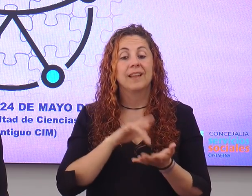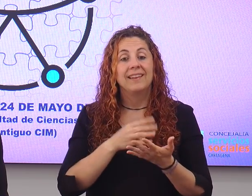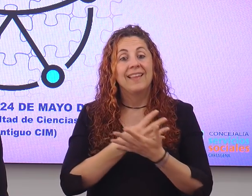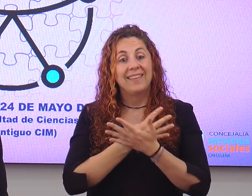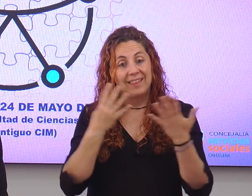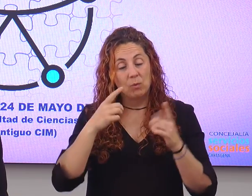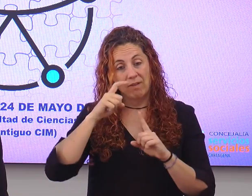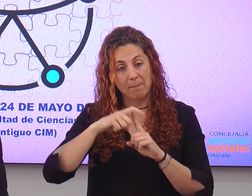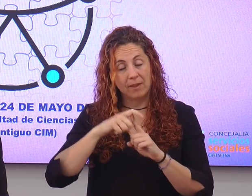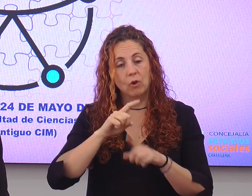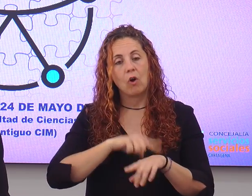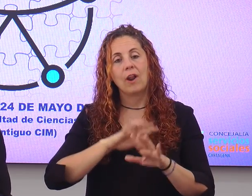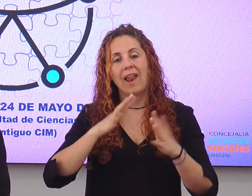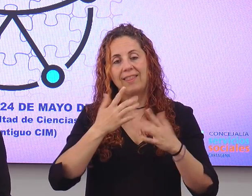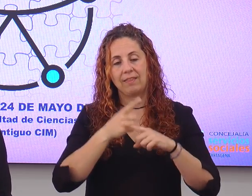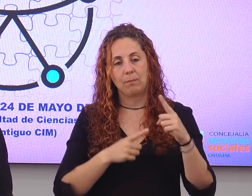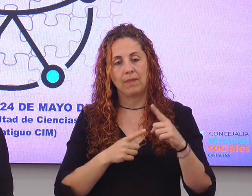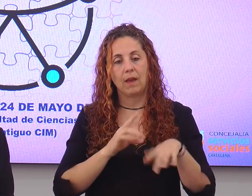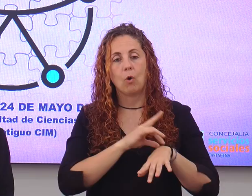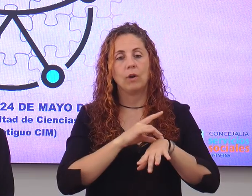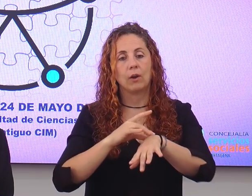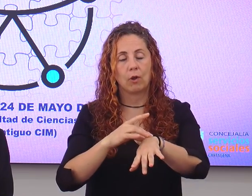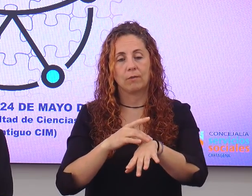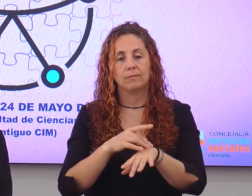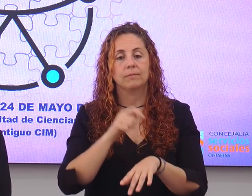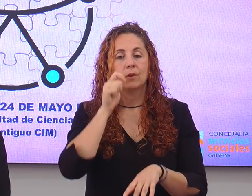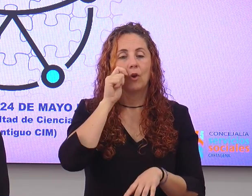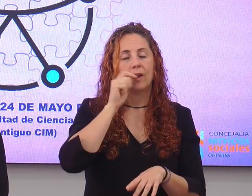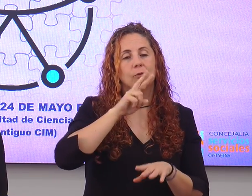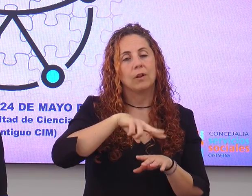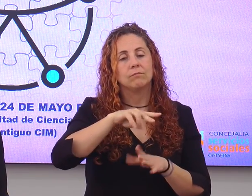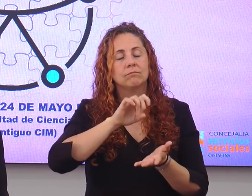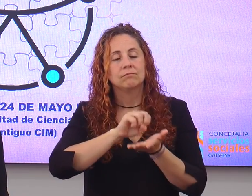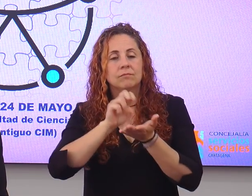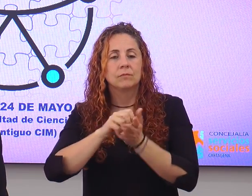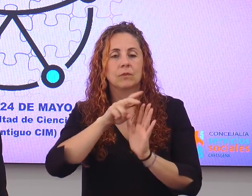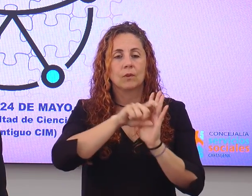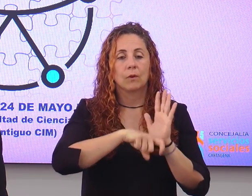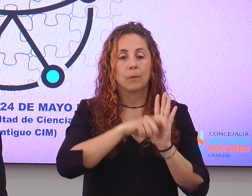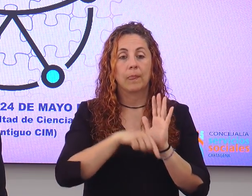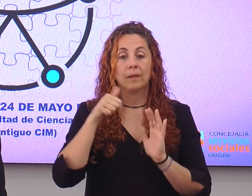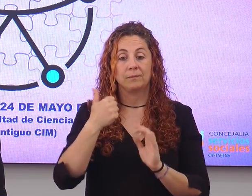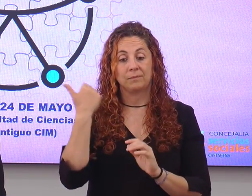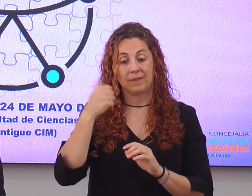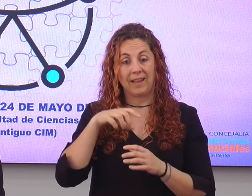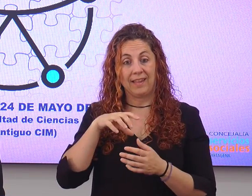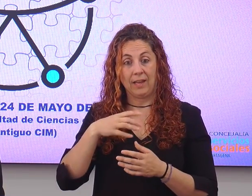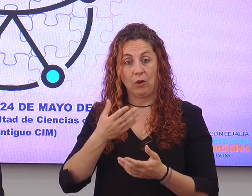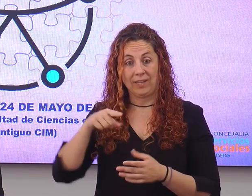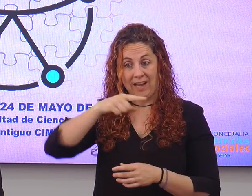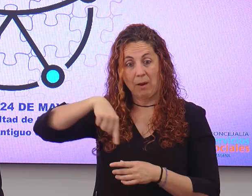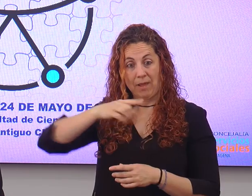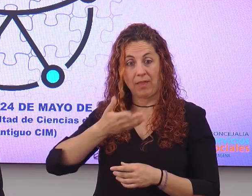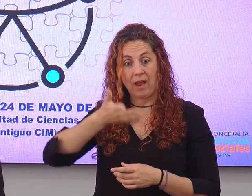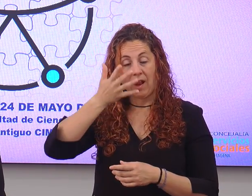a las 10 y media una ruta paleontológica por Cartagena con salida en la palaza del ayuntamiento